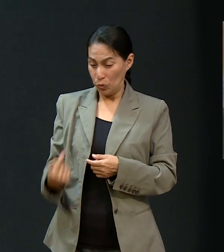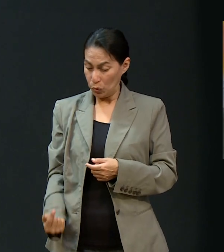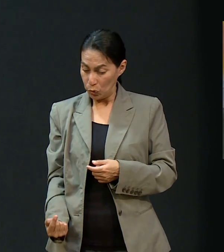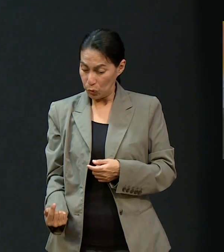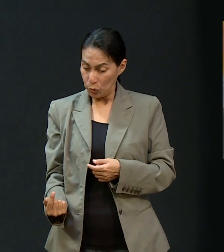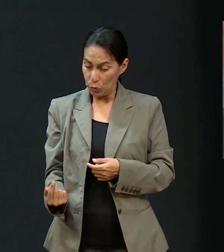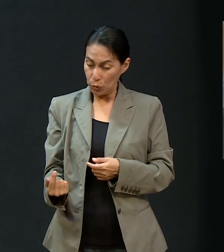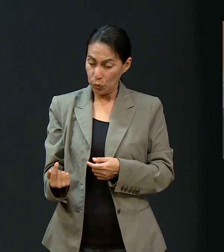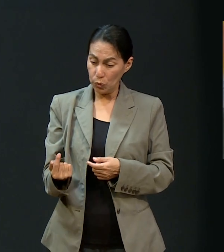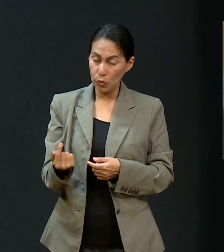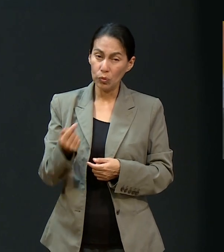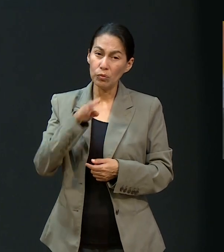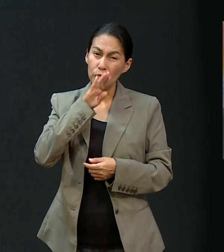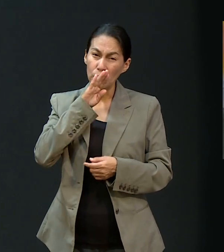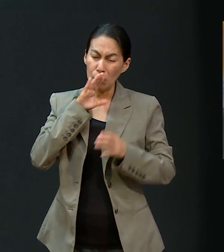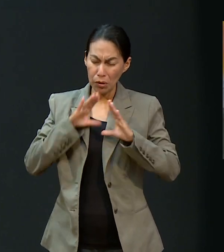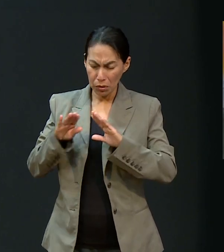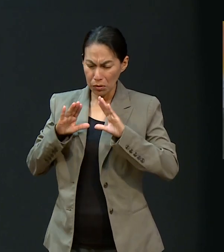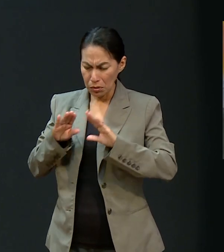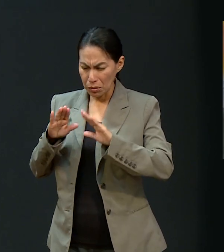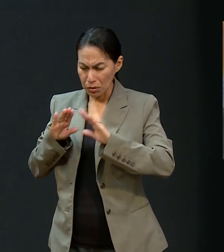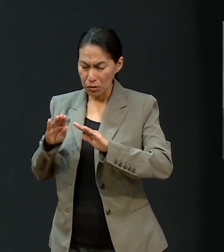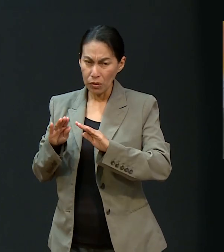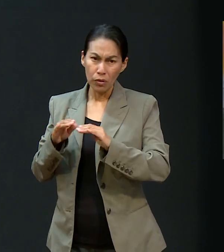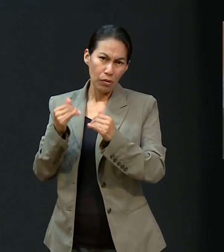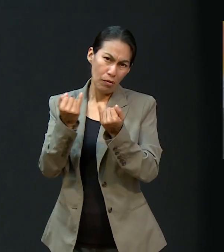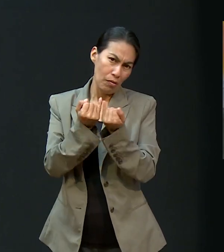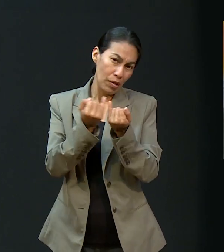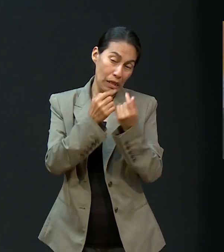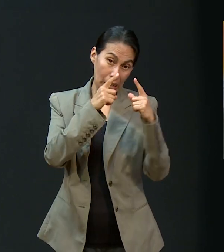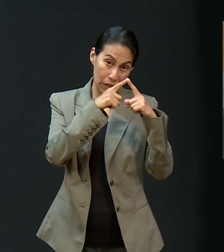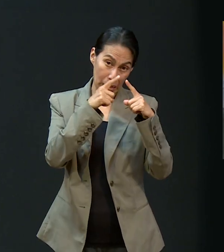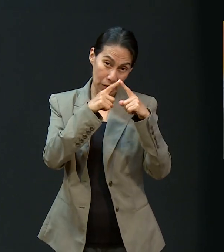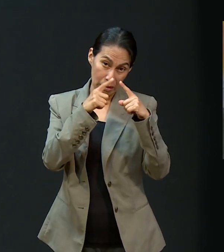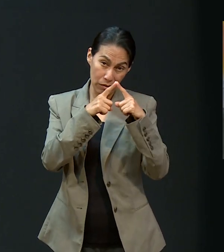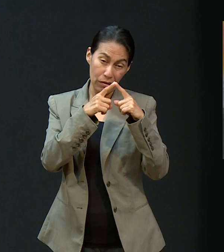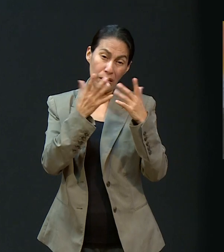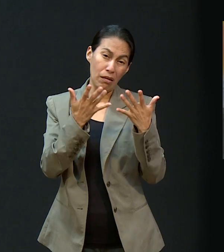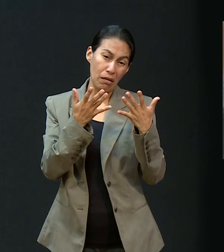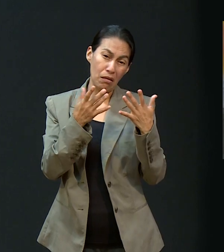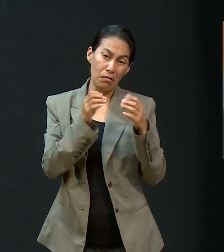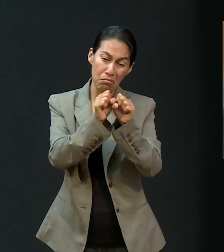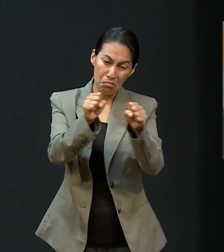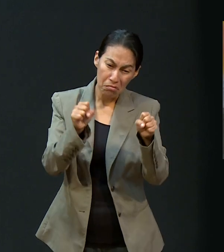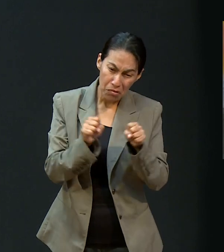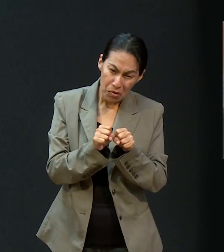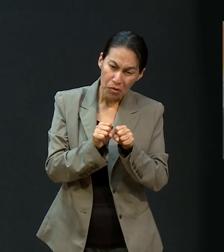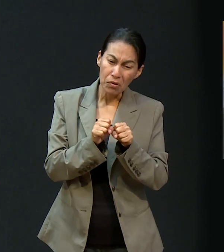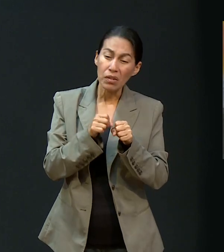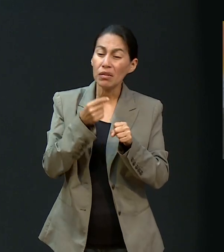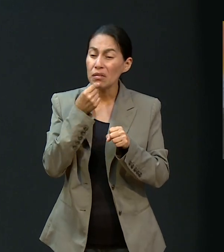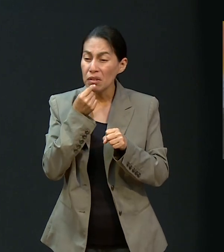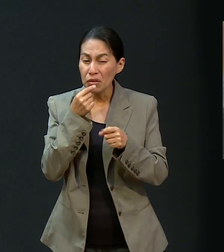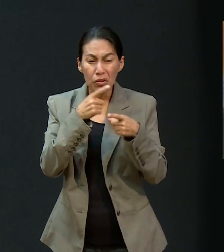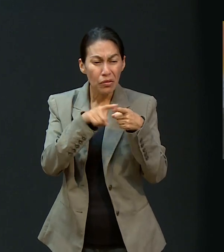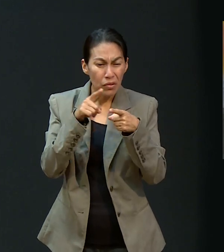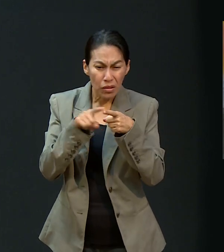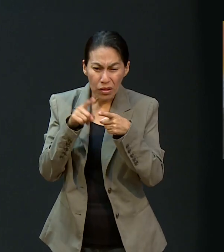los diferentes departamentos que asistí, las maestras nos enseñaban cómo orar, cómo colocar nuestras manos,